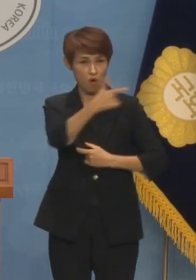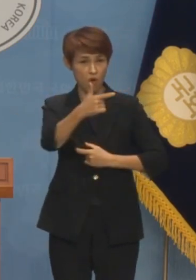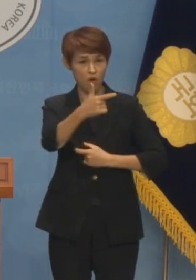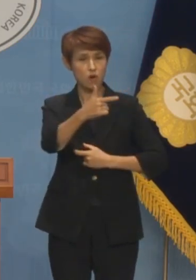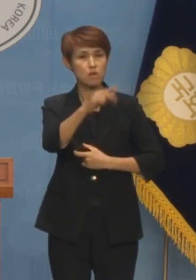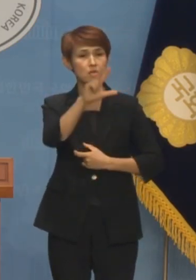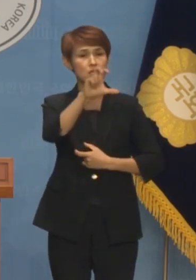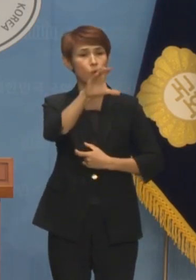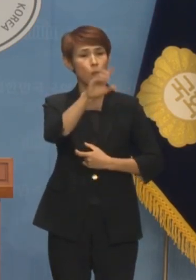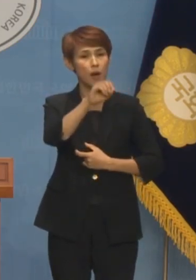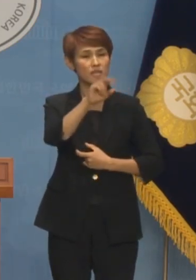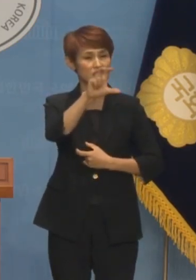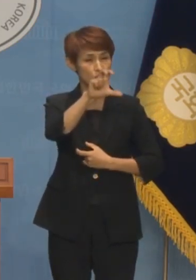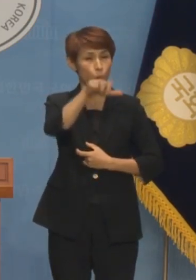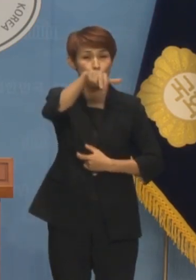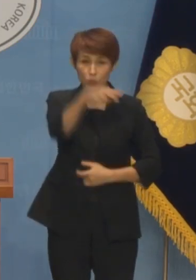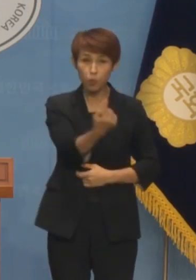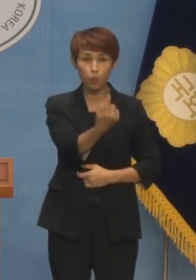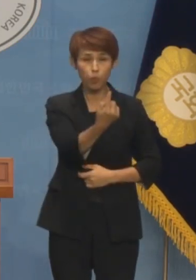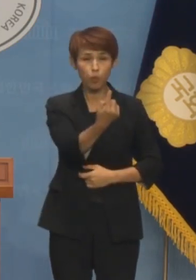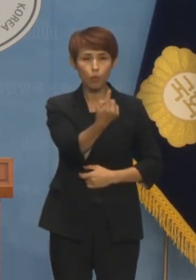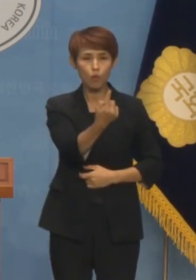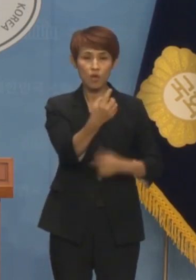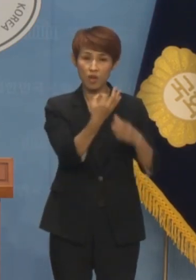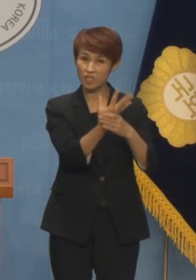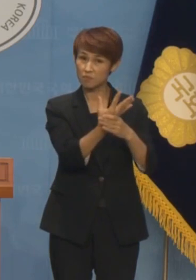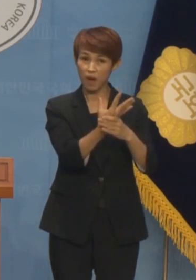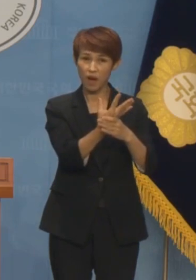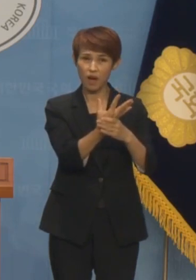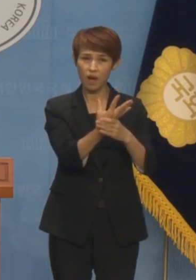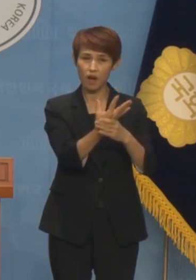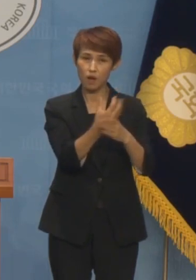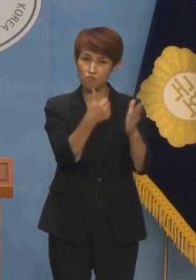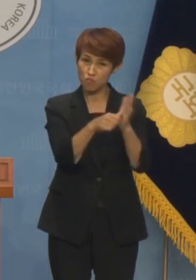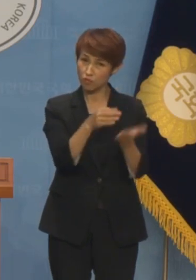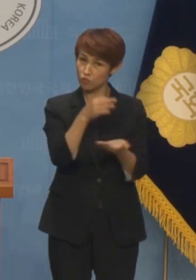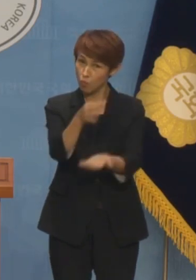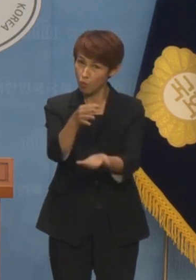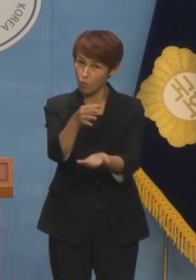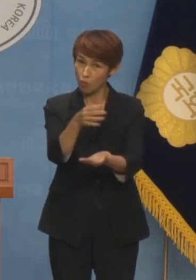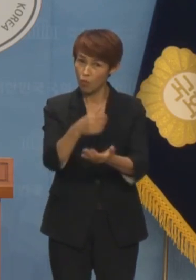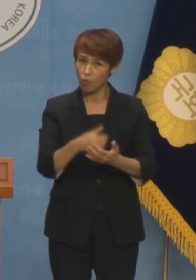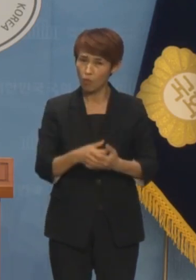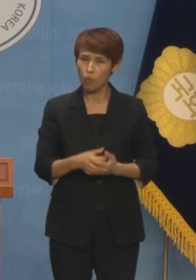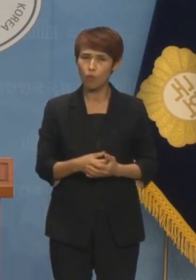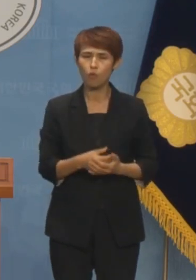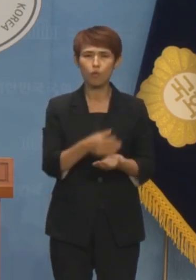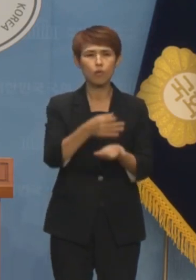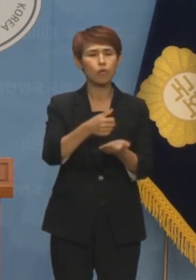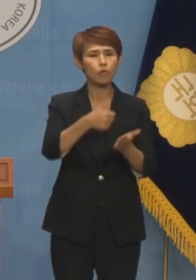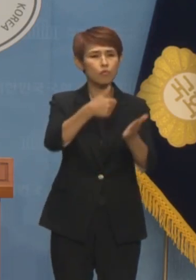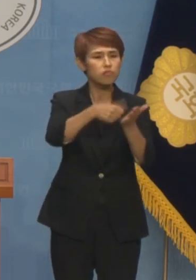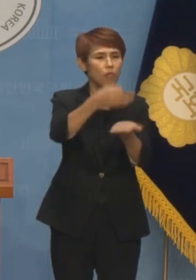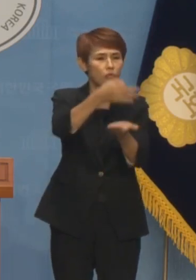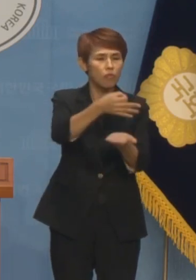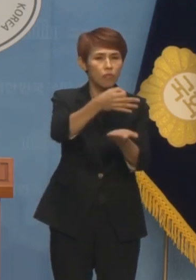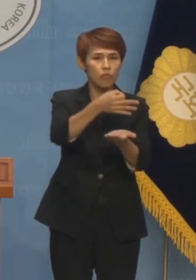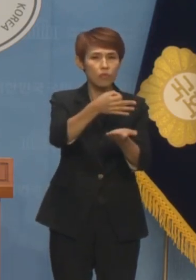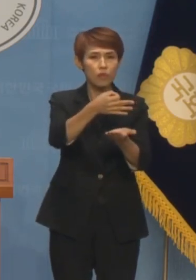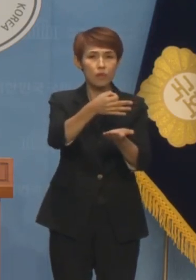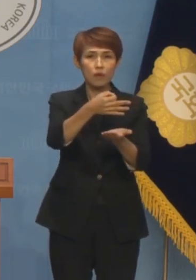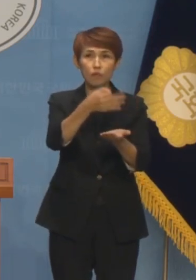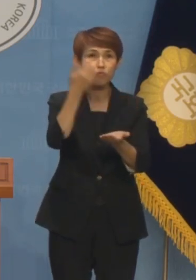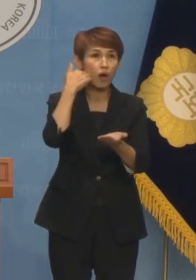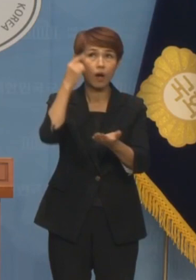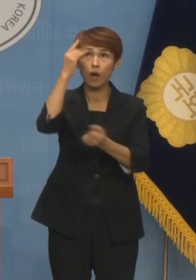25조원은 현금이 아니라 현물입니까? 그 자금은 정부 재정이 아니라 하늘에서